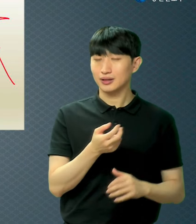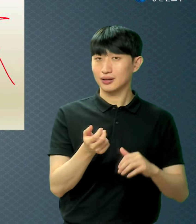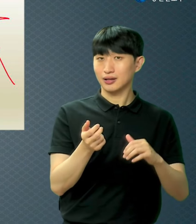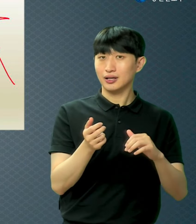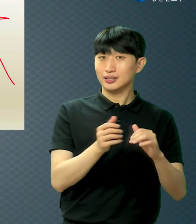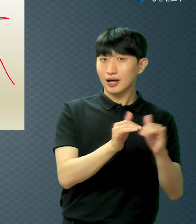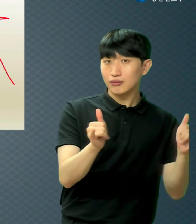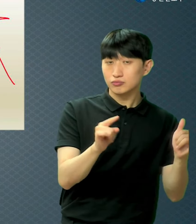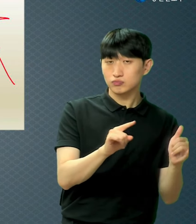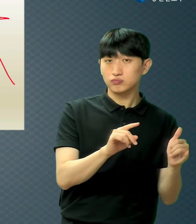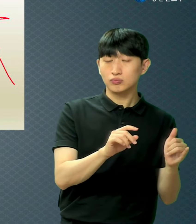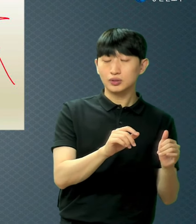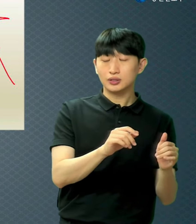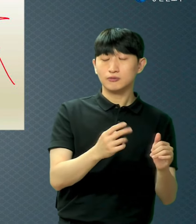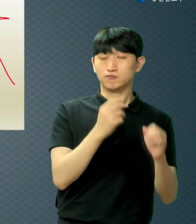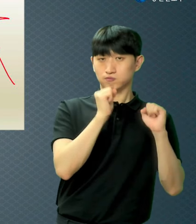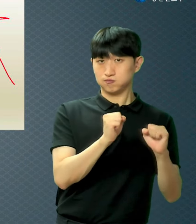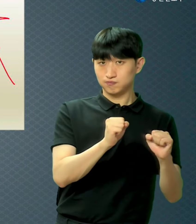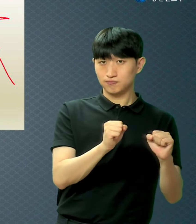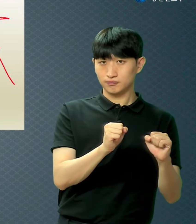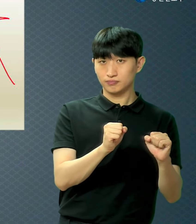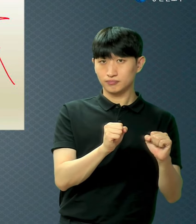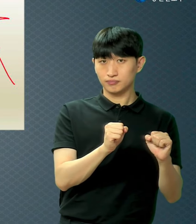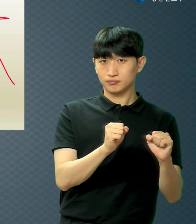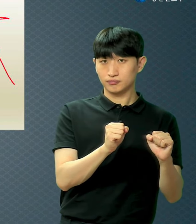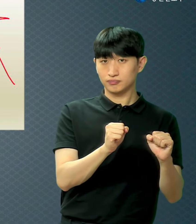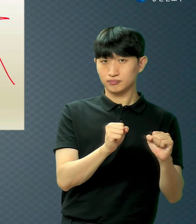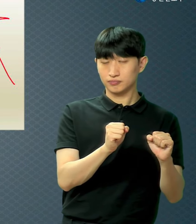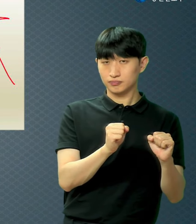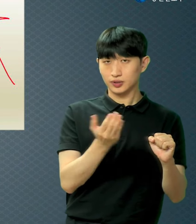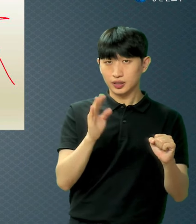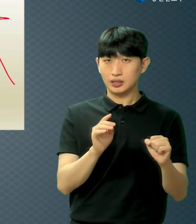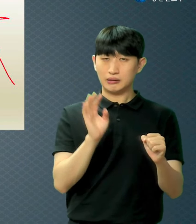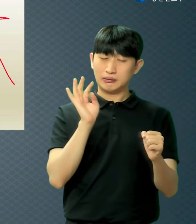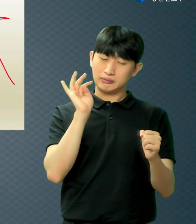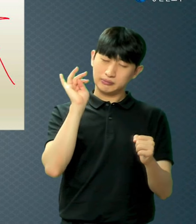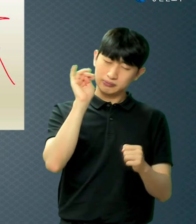몇십 년 뒤에 어떻게 됐어요 죽었어요